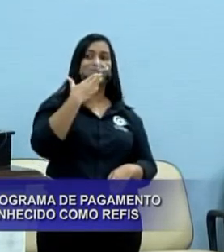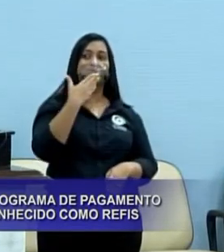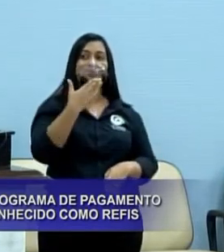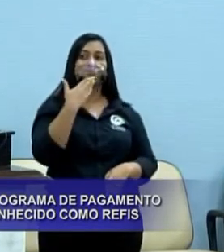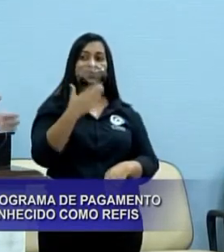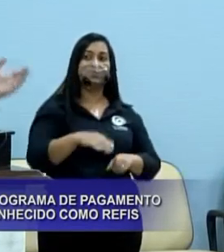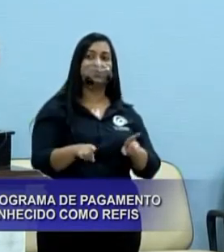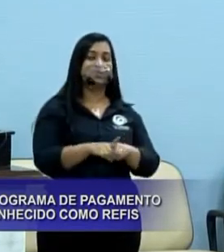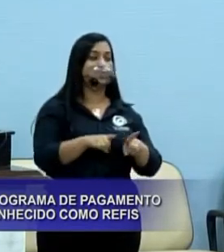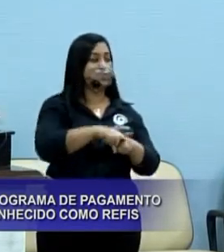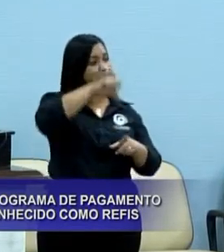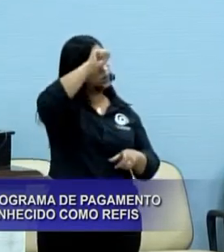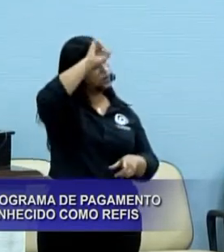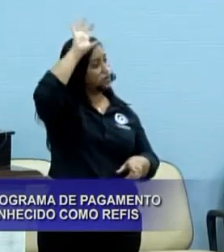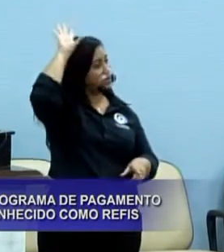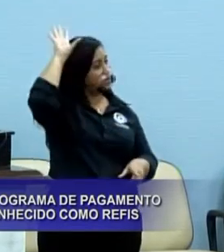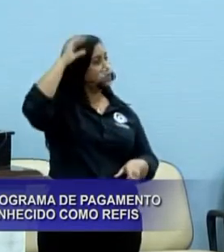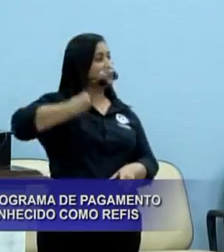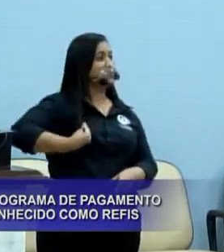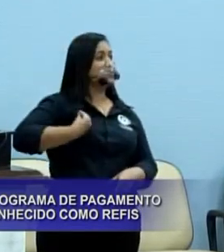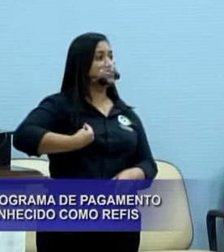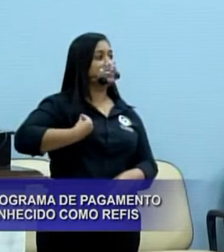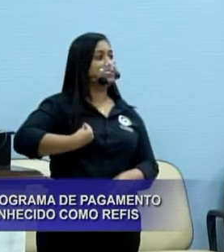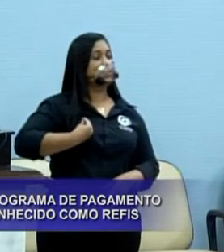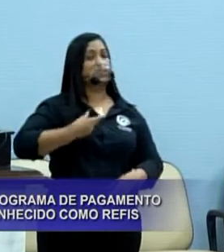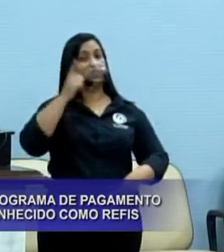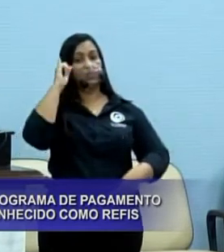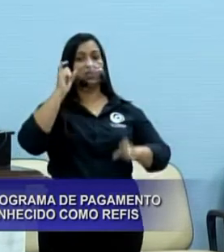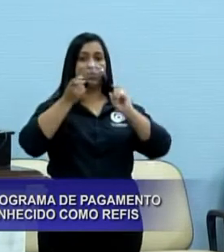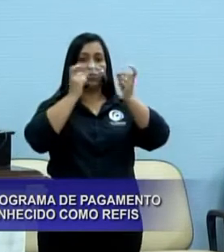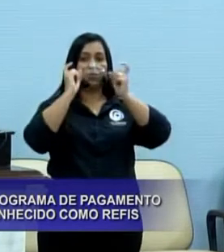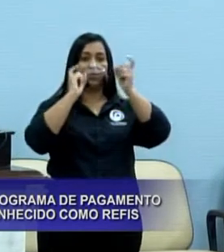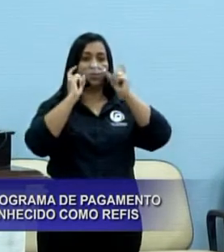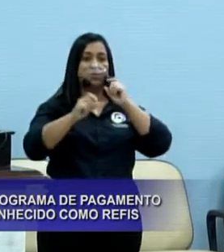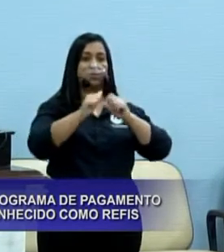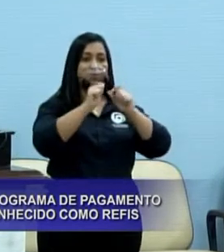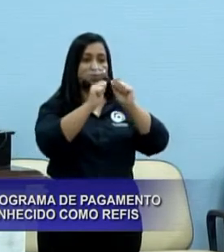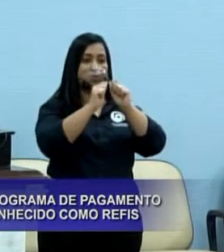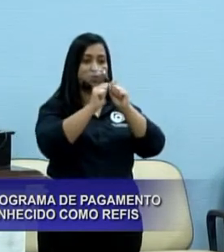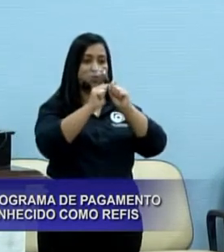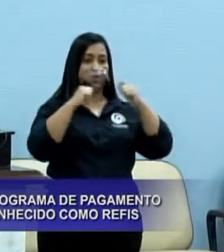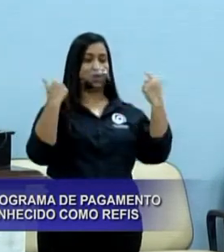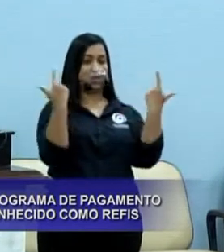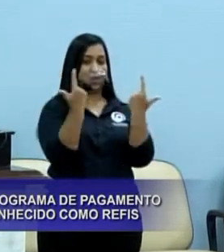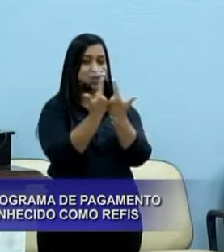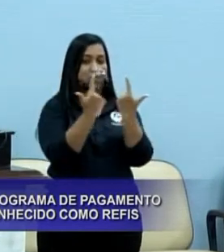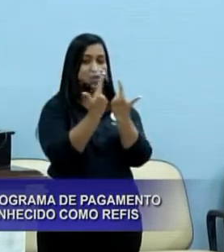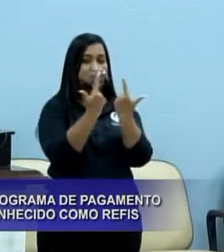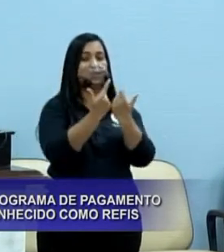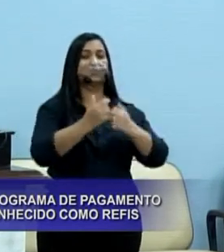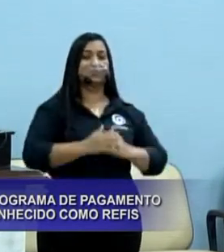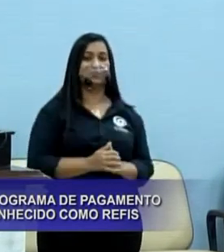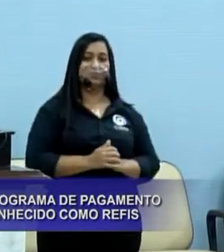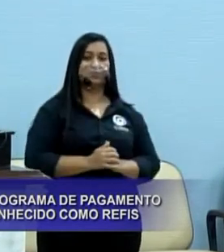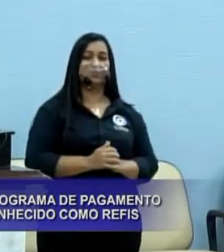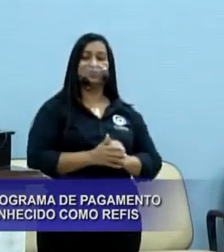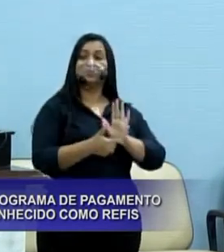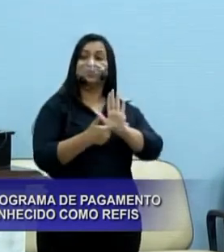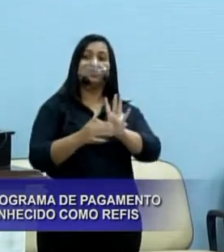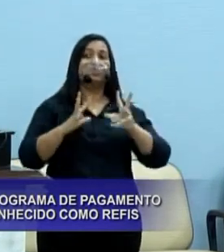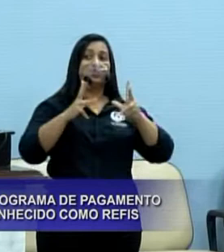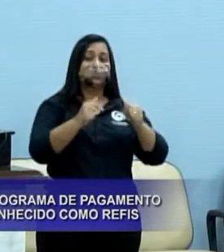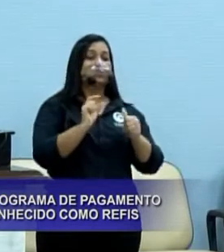o novo vereador João Paulo Rílio, que também esteve na Assembleia Legislativa, brigou por essa pauta, ou seja, é uma pauta que tem tudo para